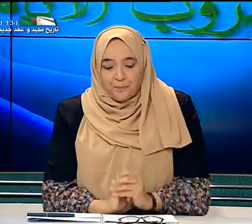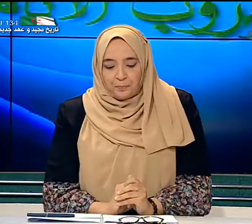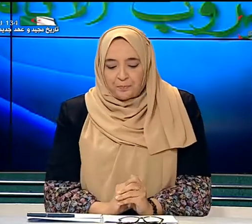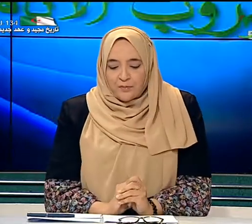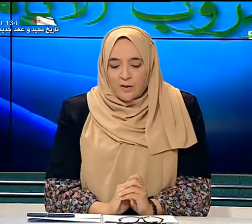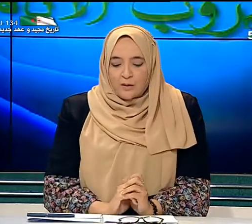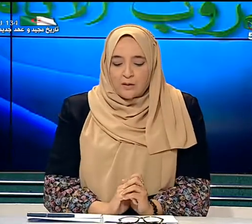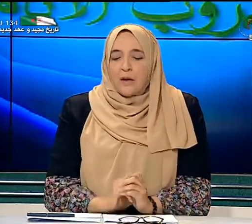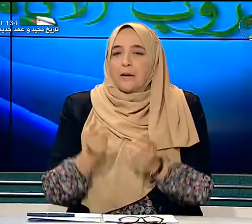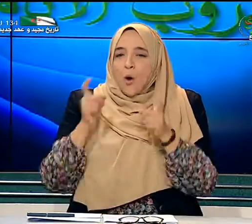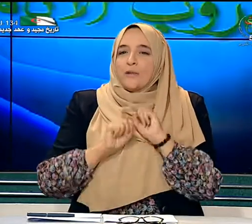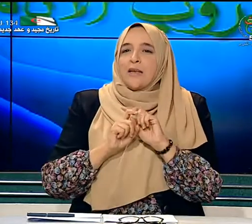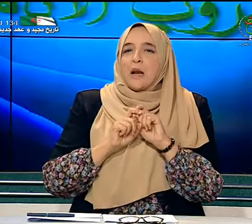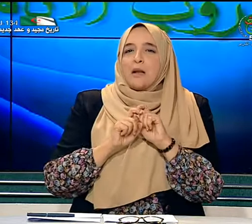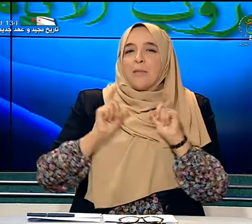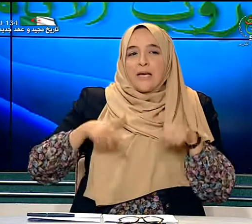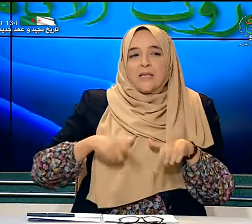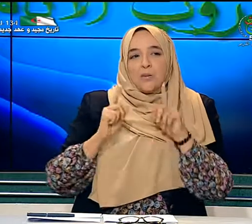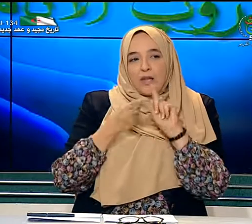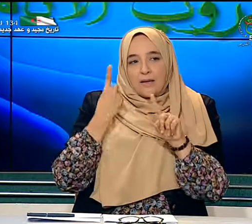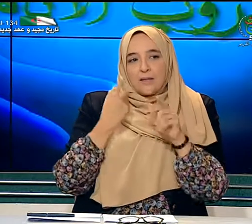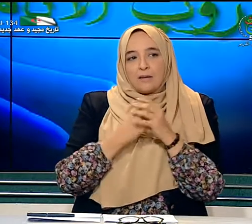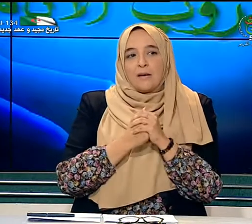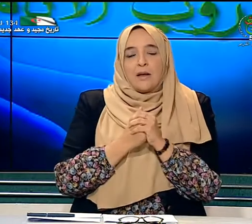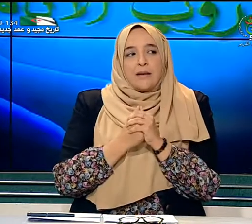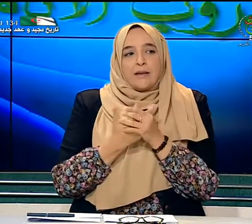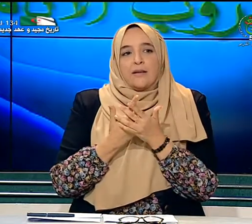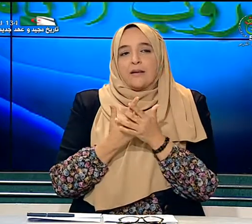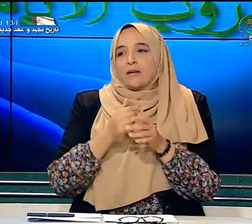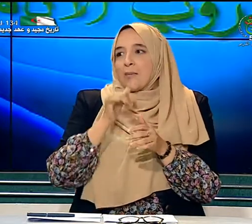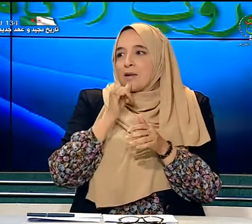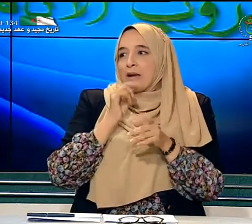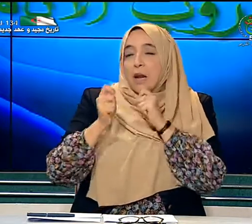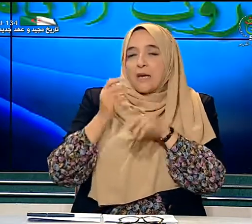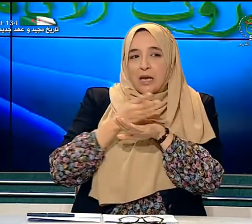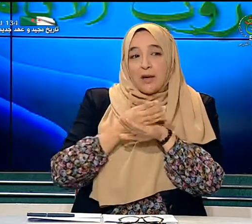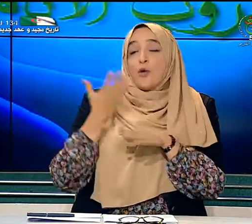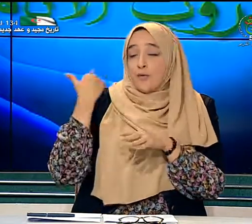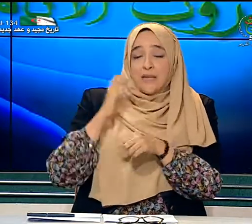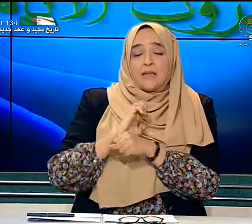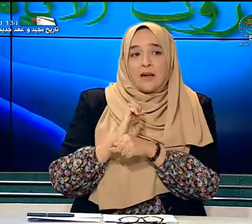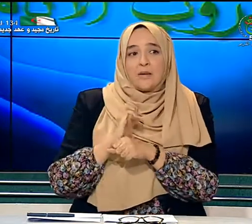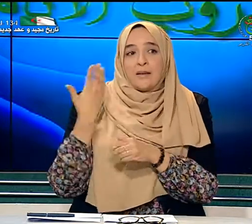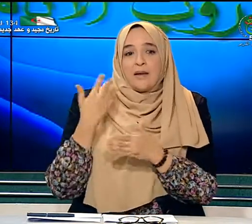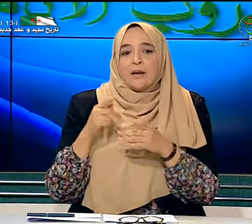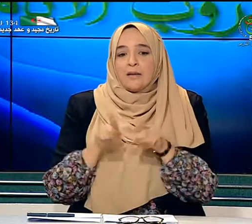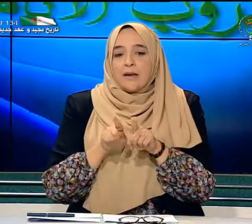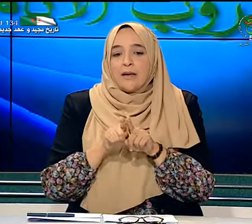نعود إلى المدارس المتخصصة يعني كما تكلمنا سابقا وفي الحصة الماضية كذلك